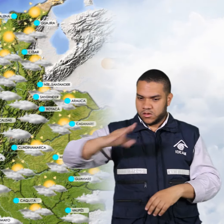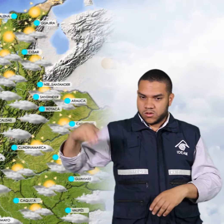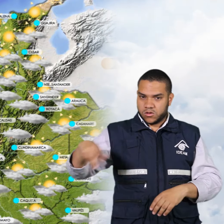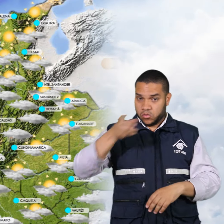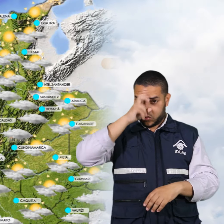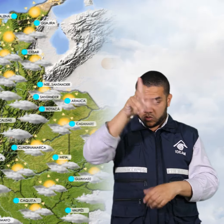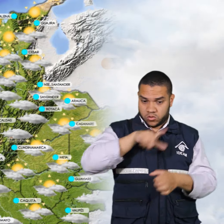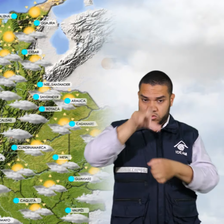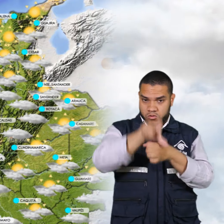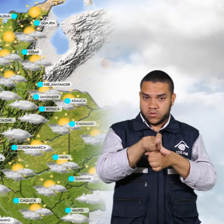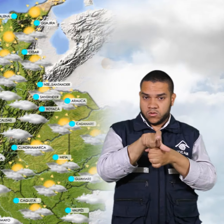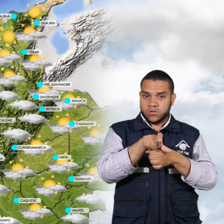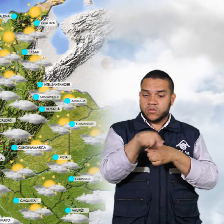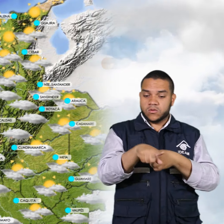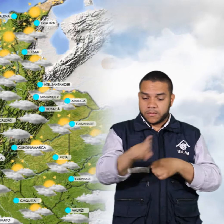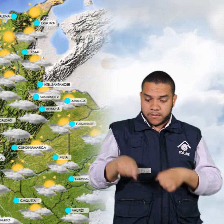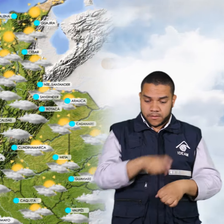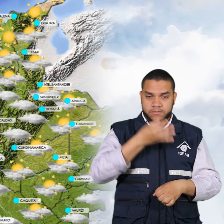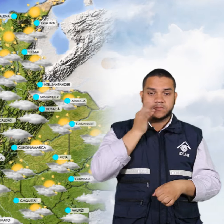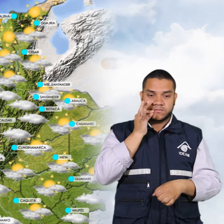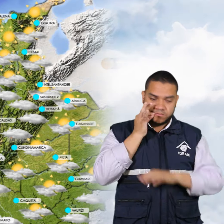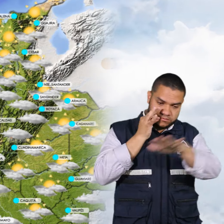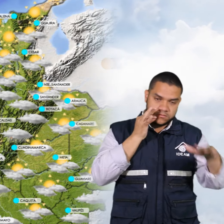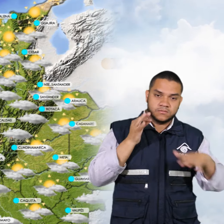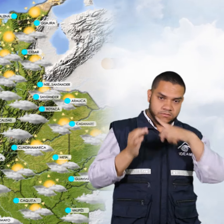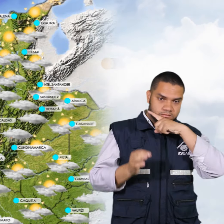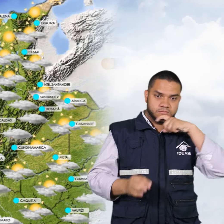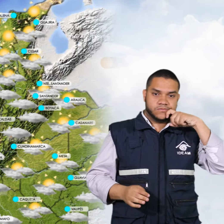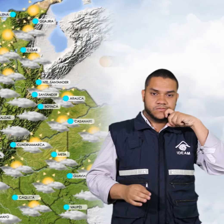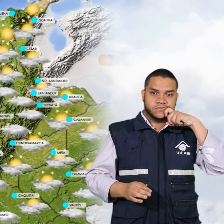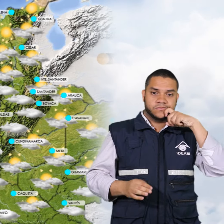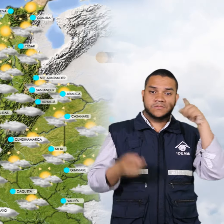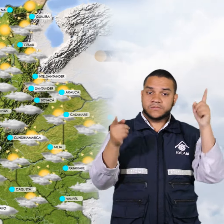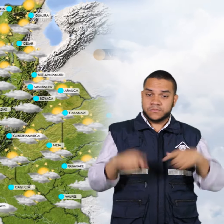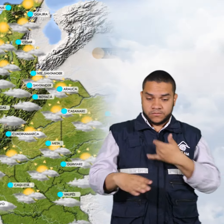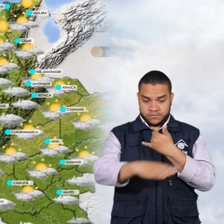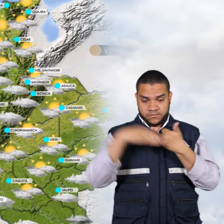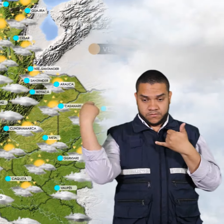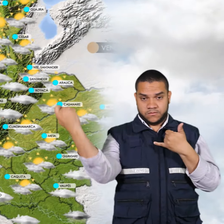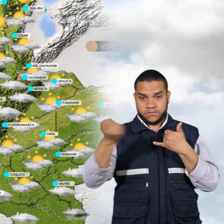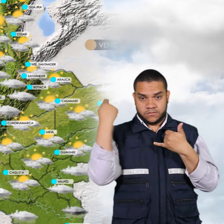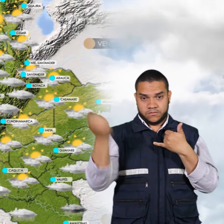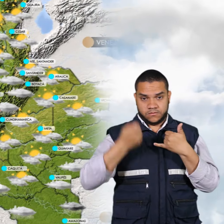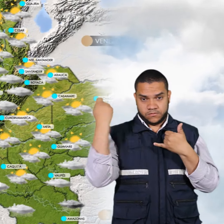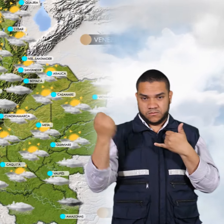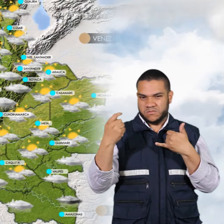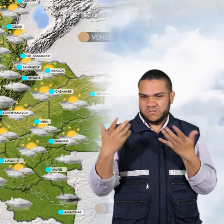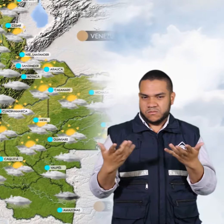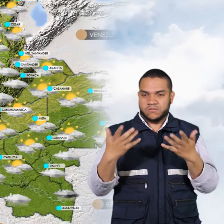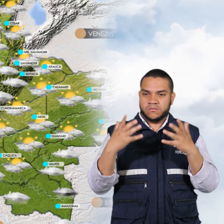norte de cundinamarca y algunas zonas del eje cafetero el resto condiciones secas en la orinoquía condiciones de cielo